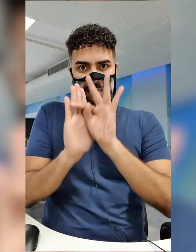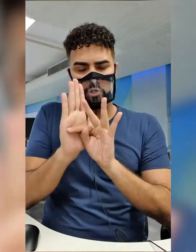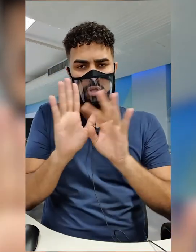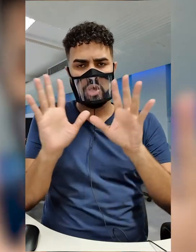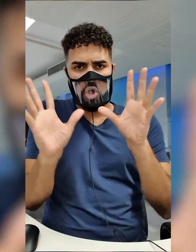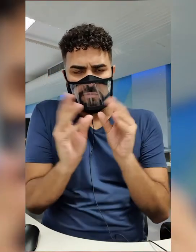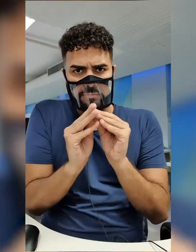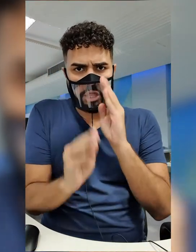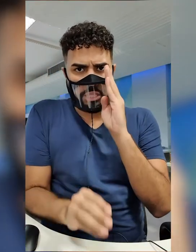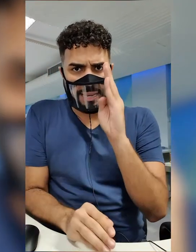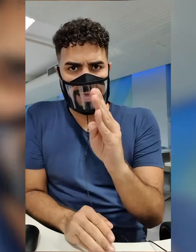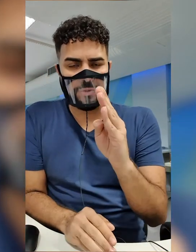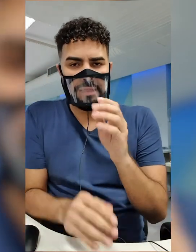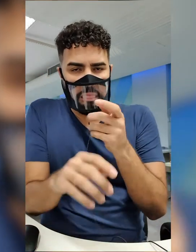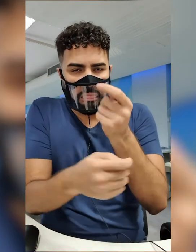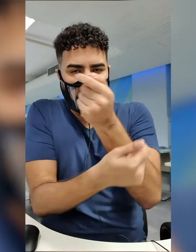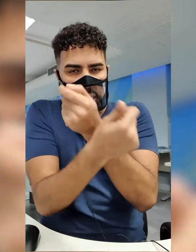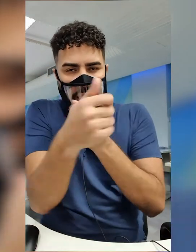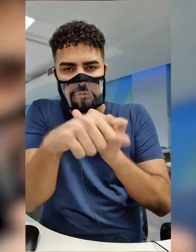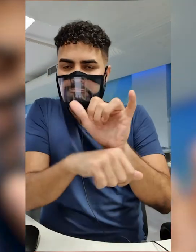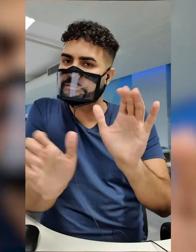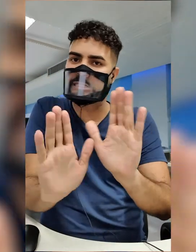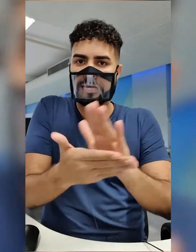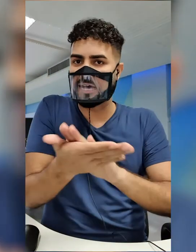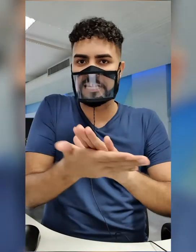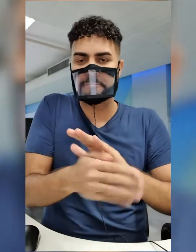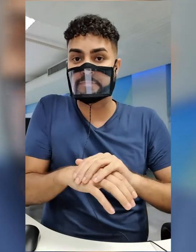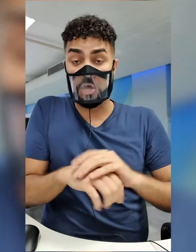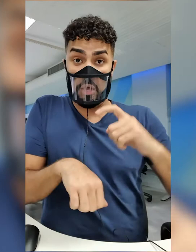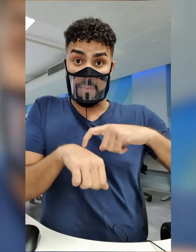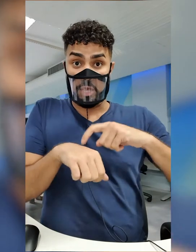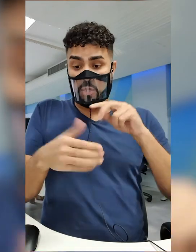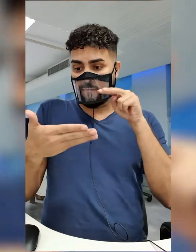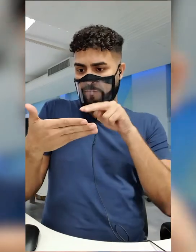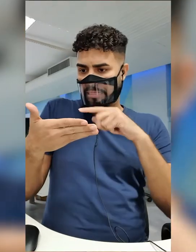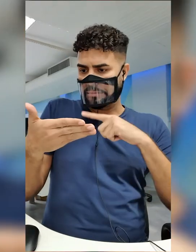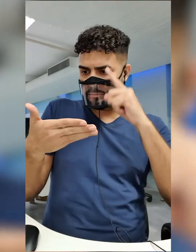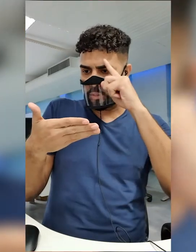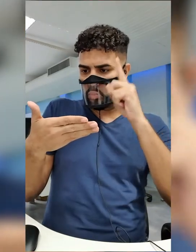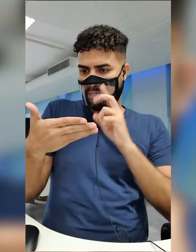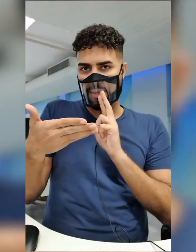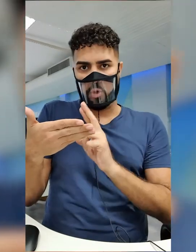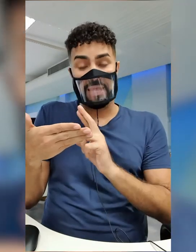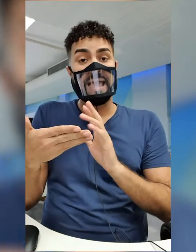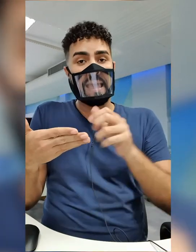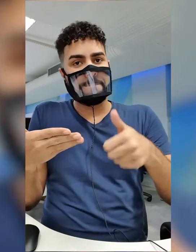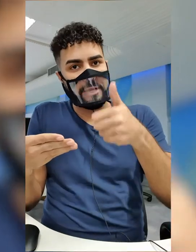diretos e objetivos, sem pegadinhas para os candidatos. Ao se deparar com uma questão que não sabe responder, o